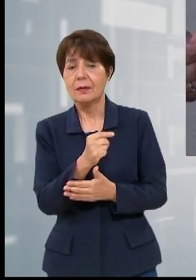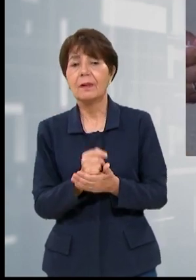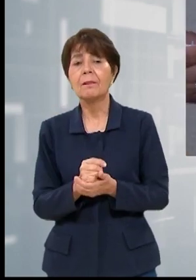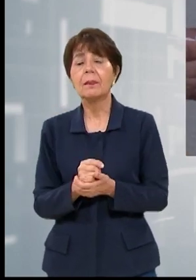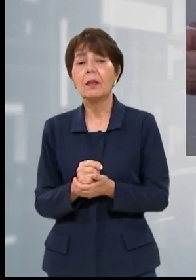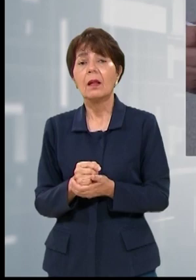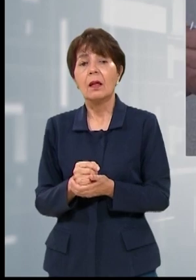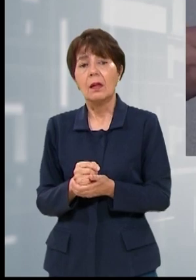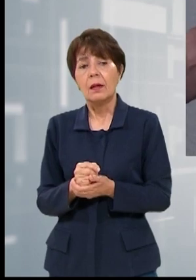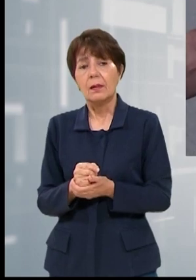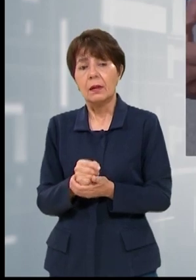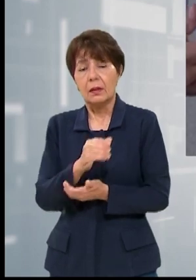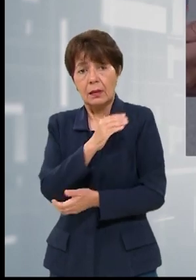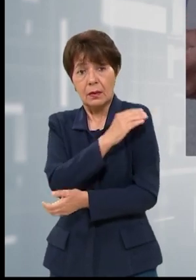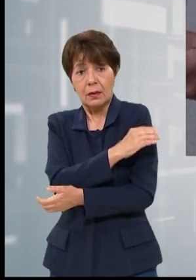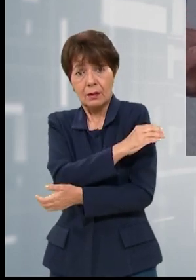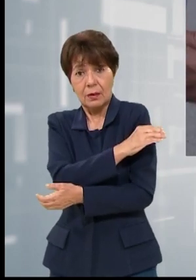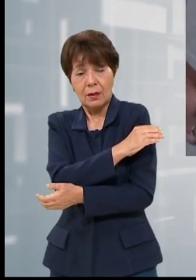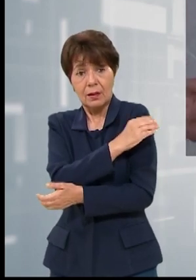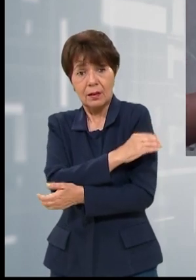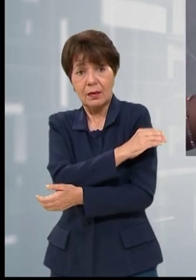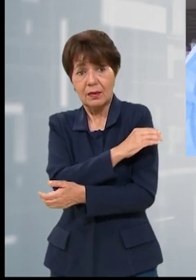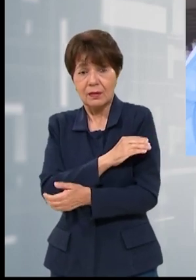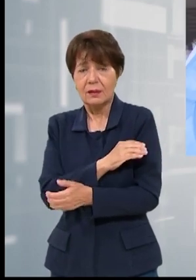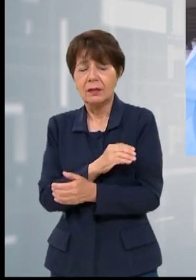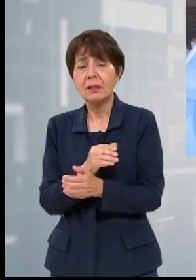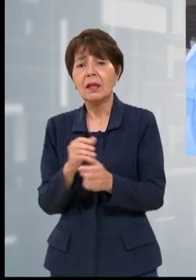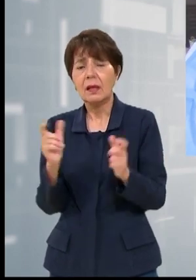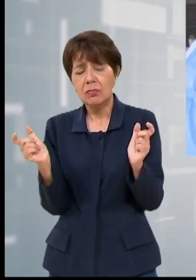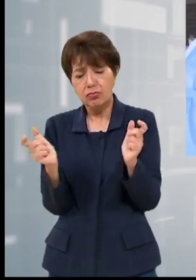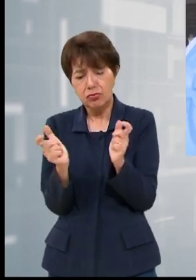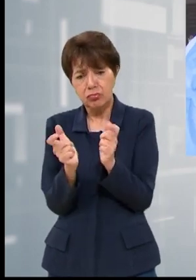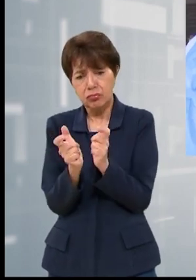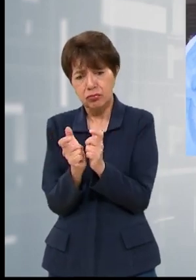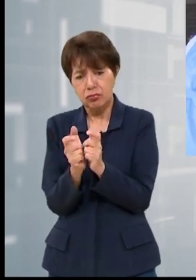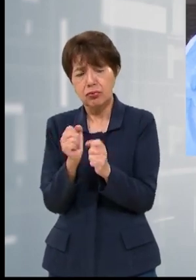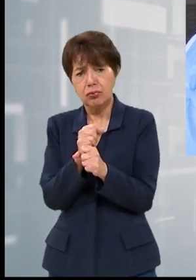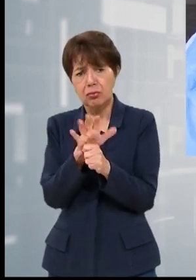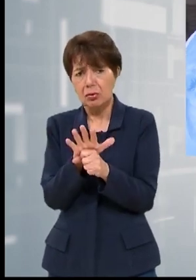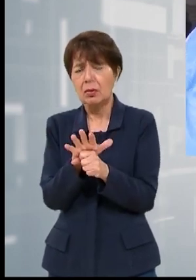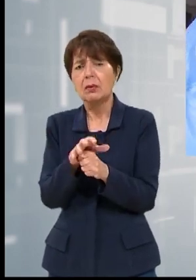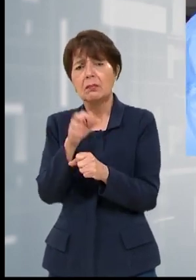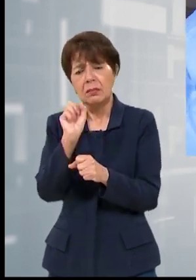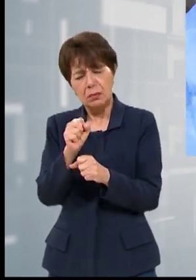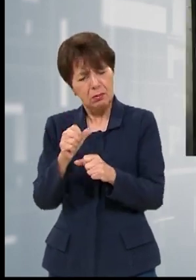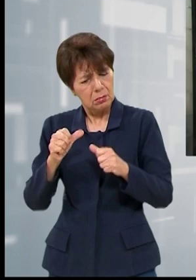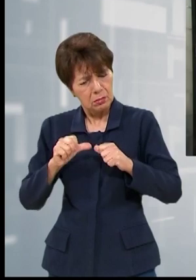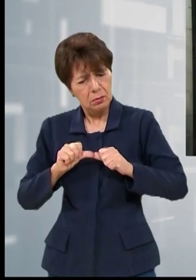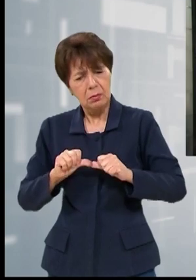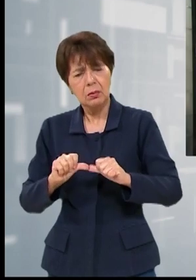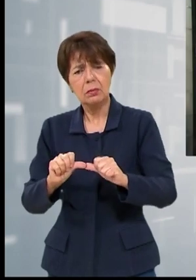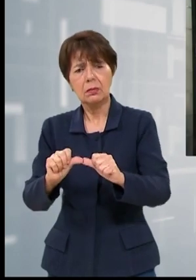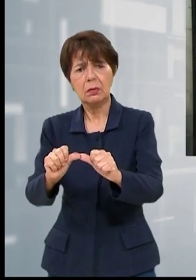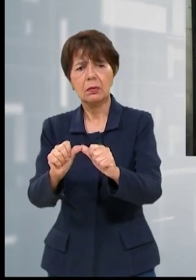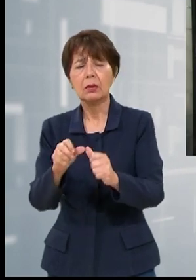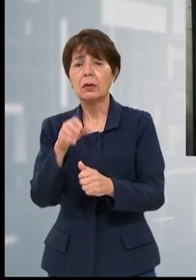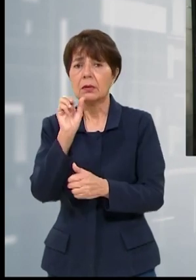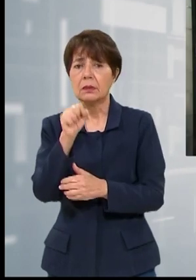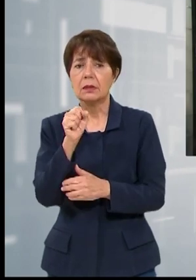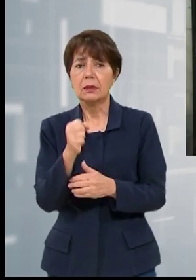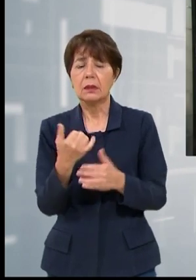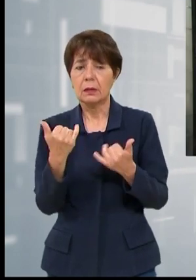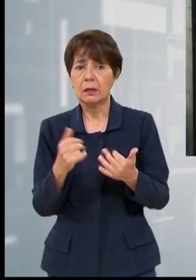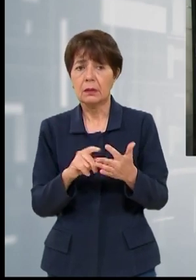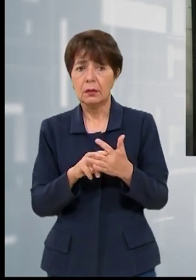Miguel, recuerda que aunque es baja la afluencia, se sigue prestando el servicio. Sí, inclusive ya se inició